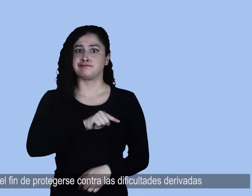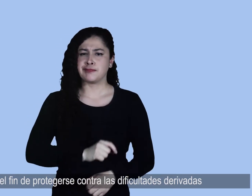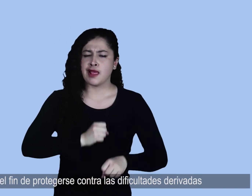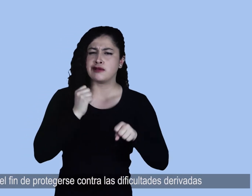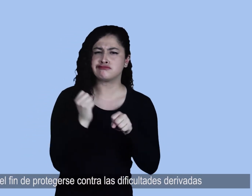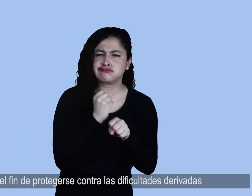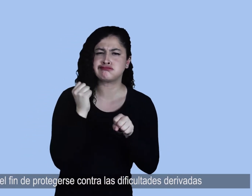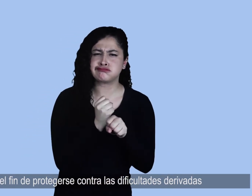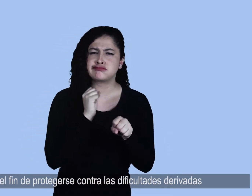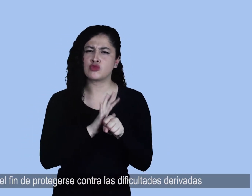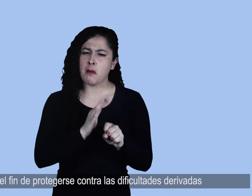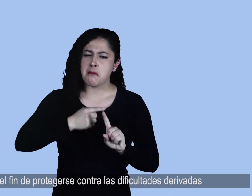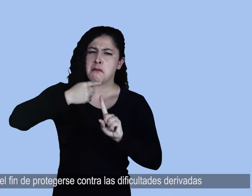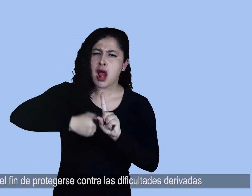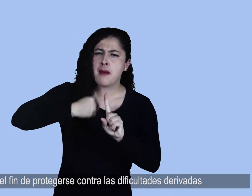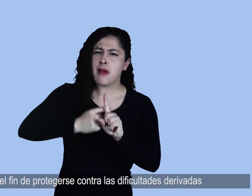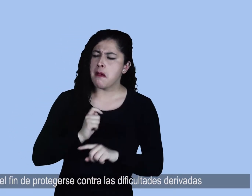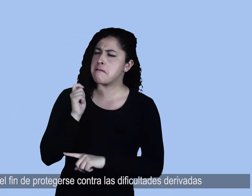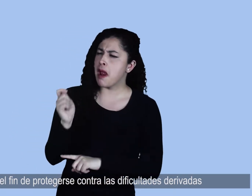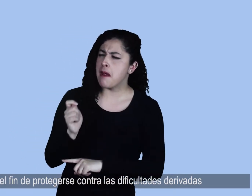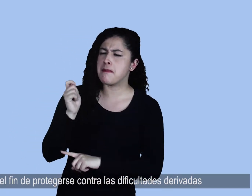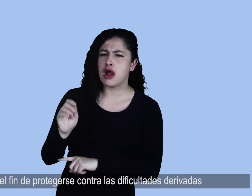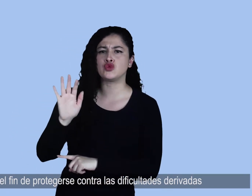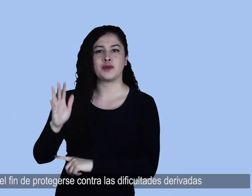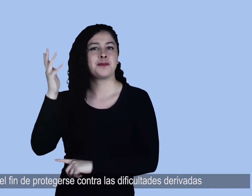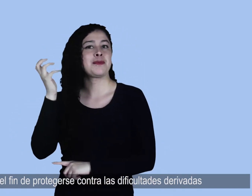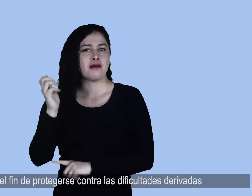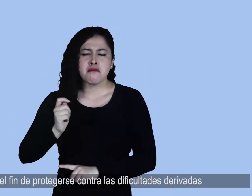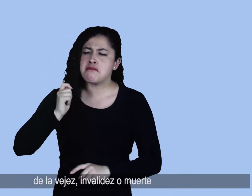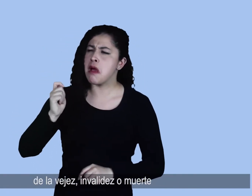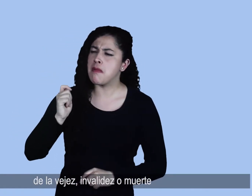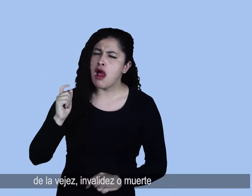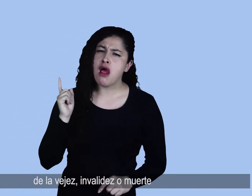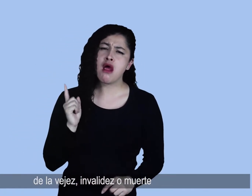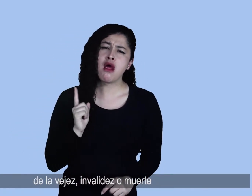contra las dificultades derivadas de la vejez,